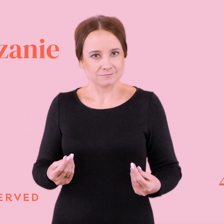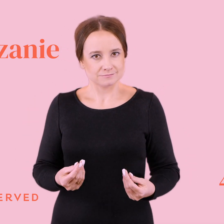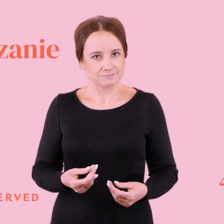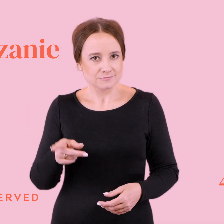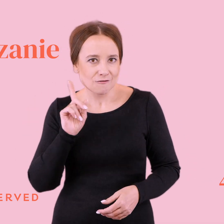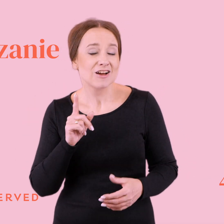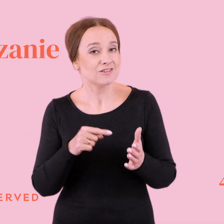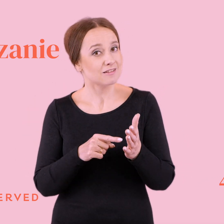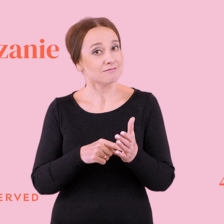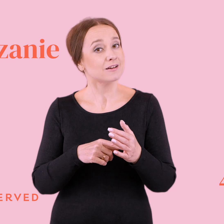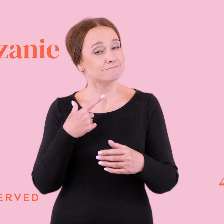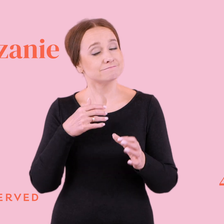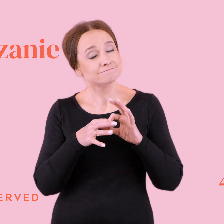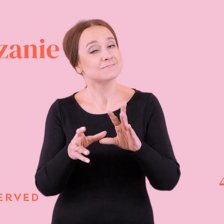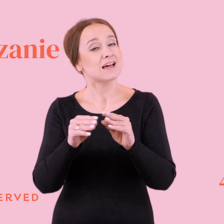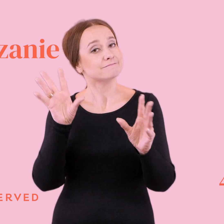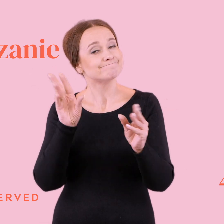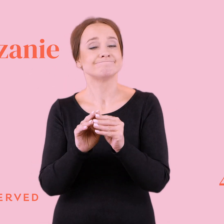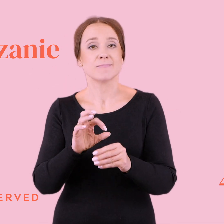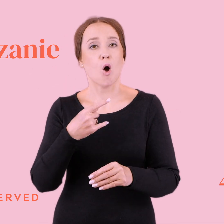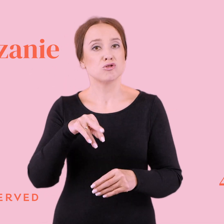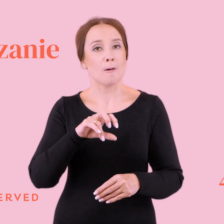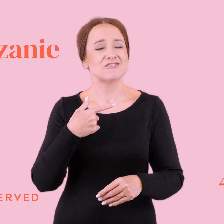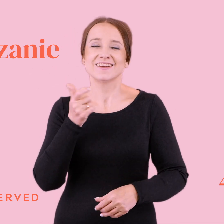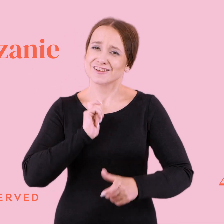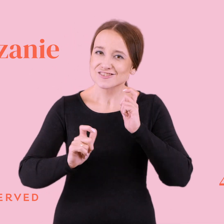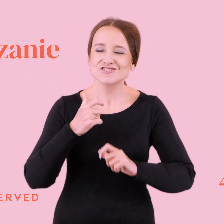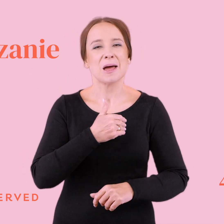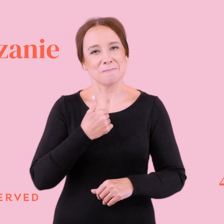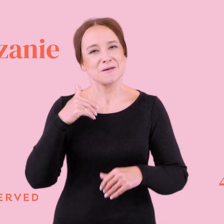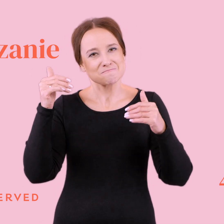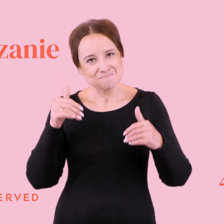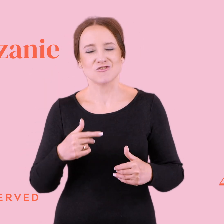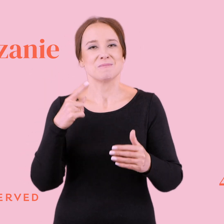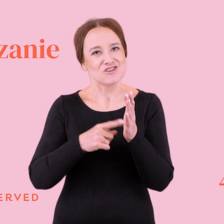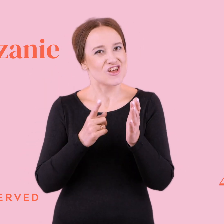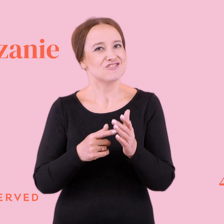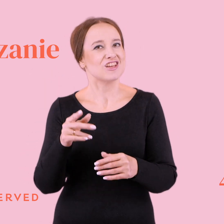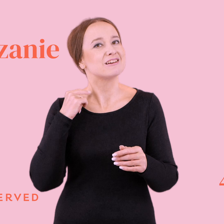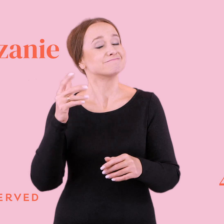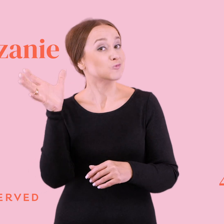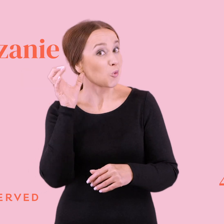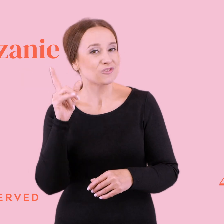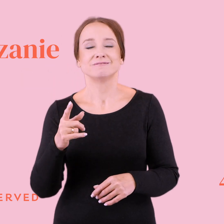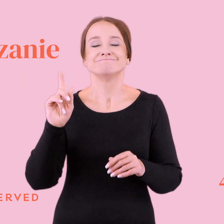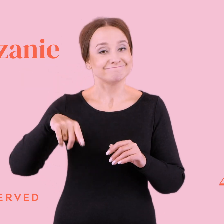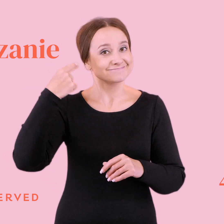Taki mamy morał z odrobaczania. Cieszę się, że możemy się znów częściej słyszeć i do usłyszenia w kolejnym odcinku i pamiętajcie, że